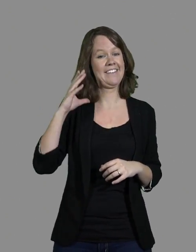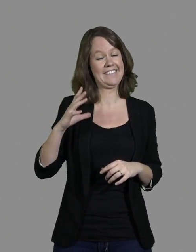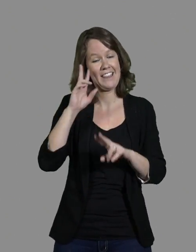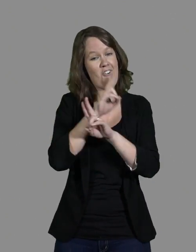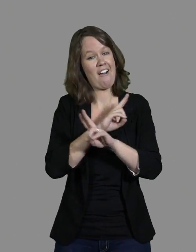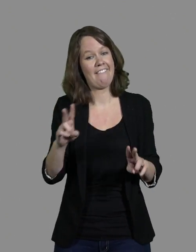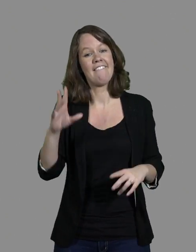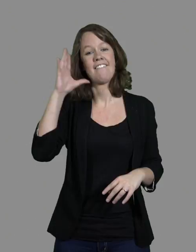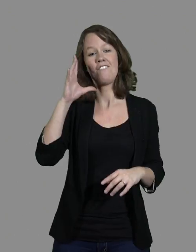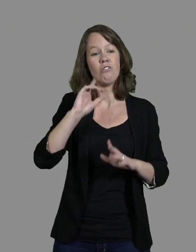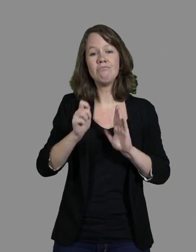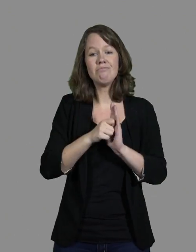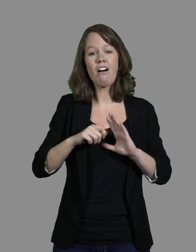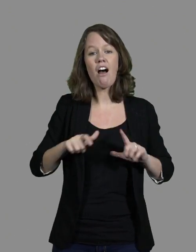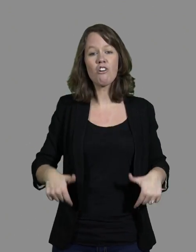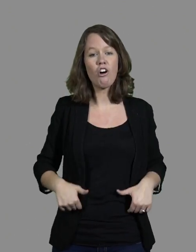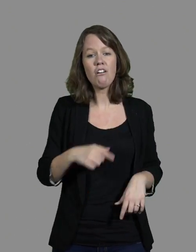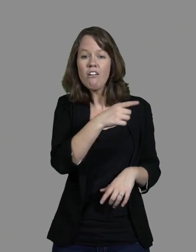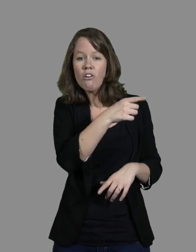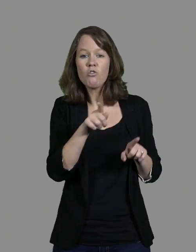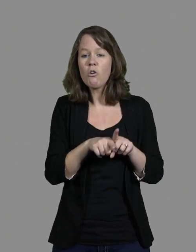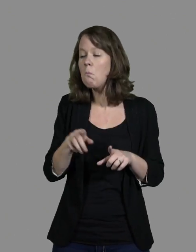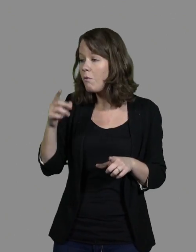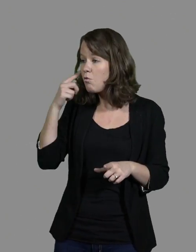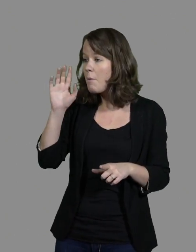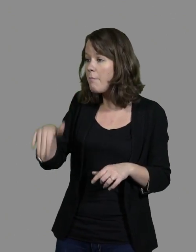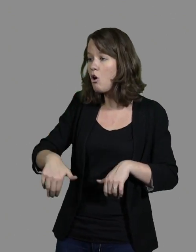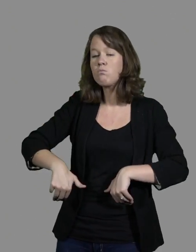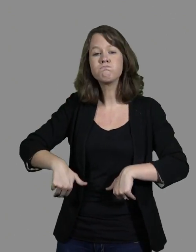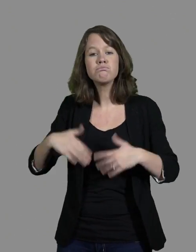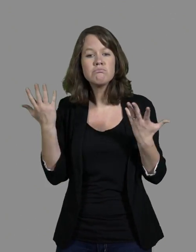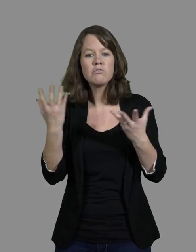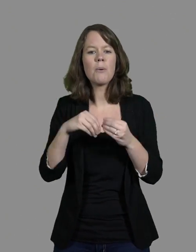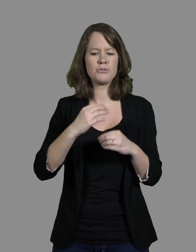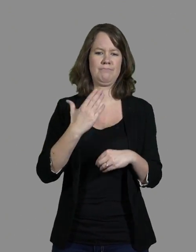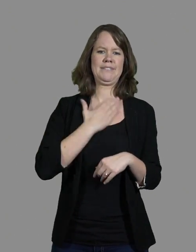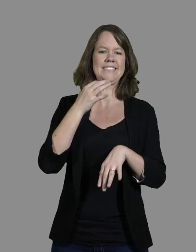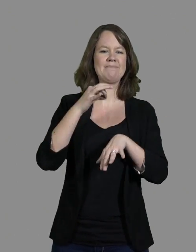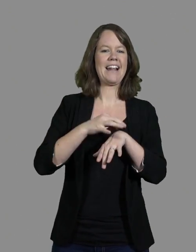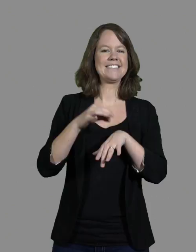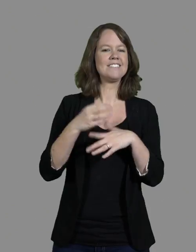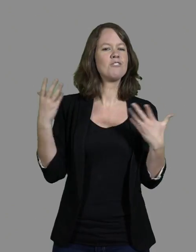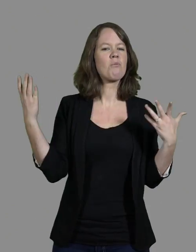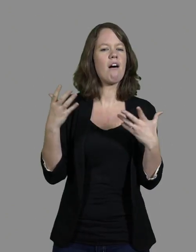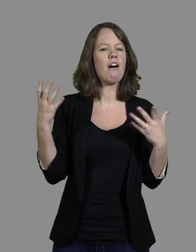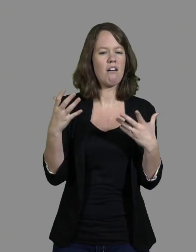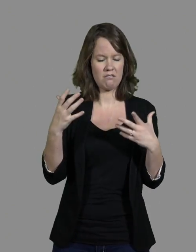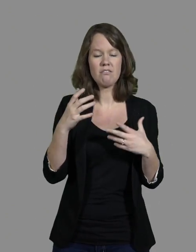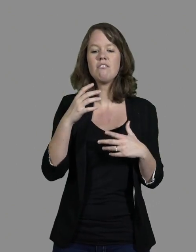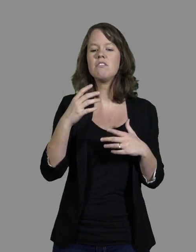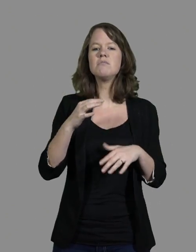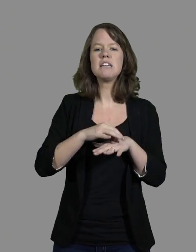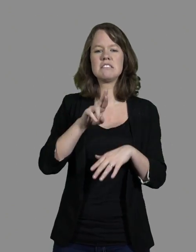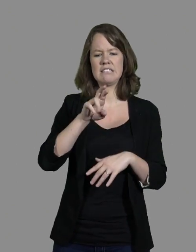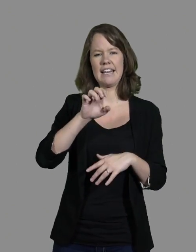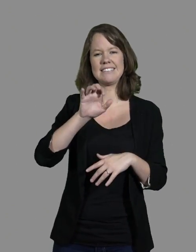les yeux, ce n'était pas la fin du monde. Puis, en plus, dans la rétinite pigmentaire, il suffit que ce jour-là, le tableau, il soit bien